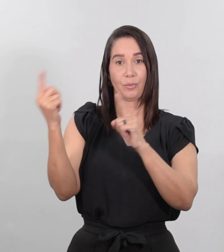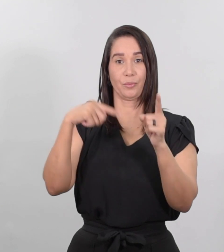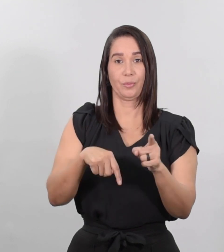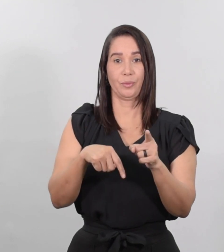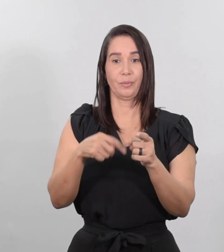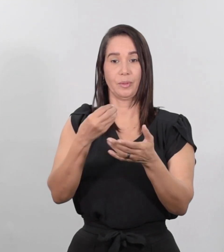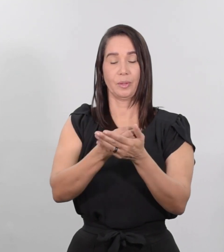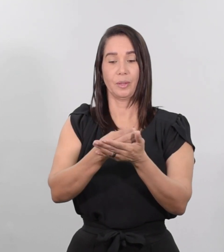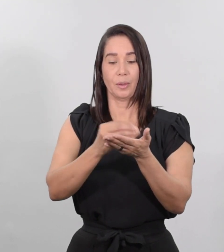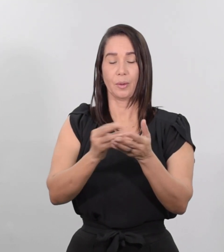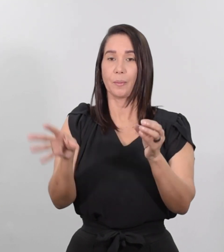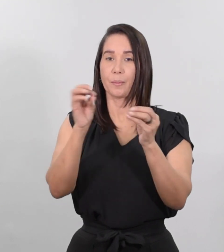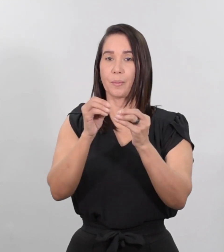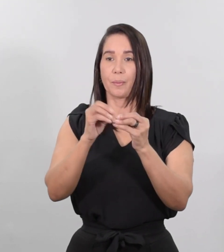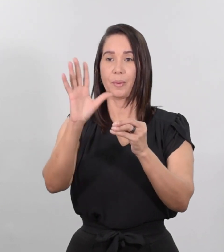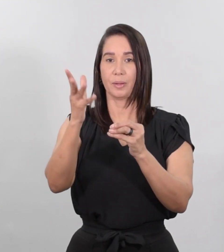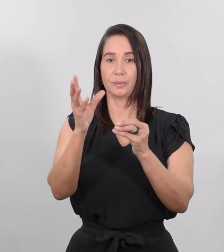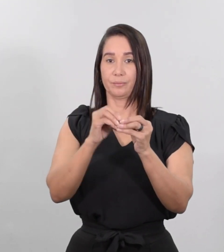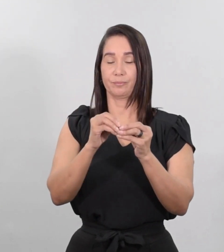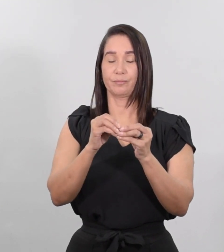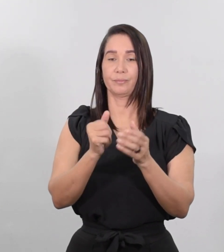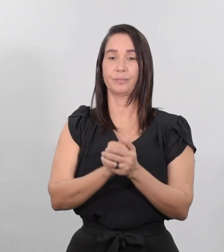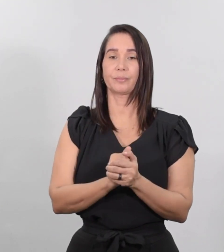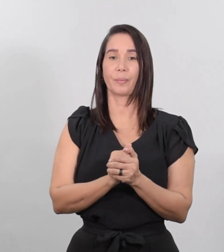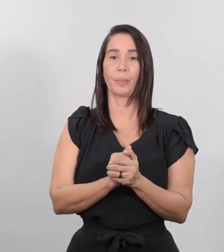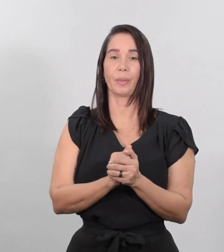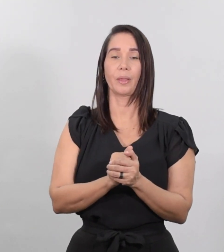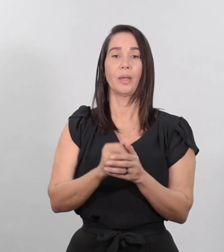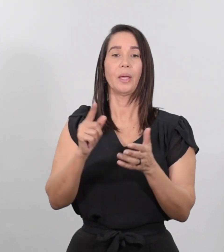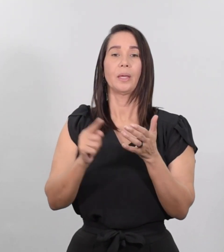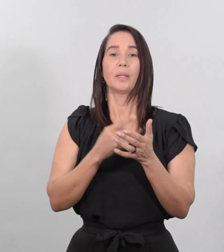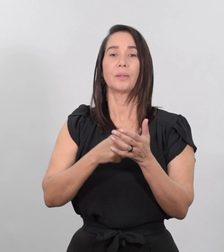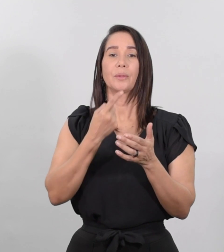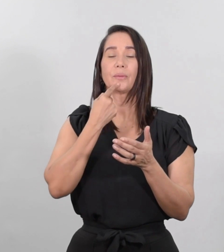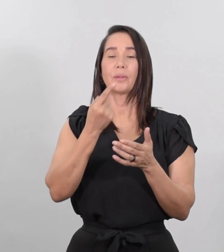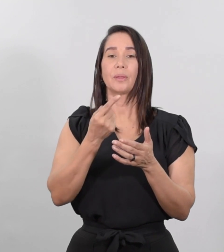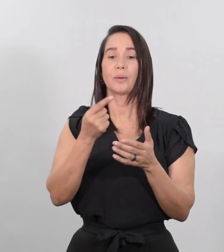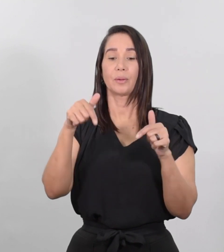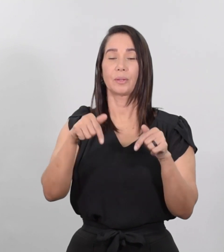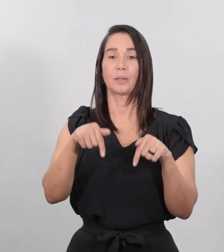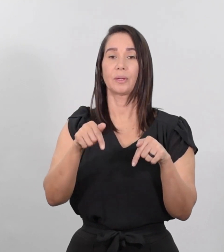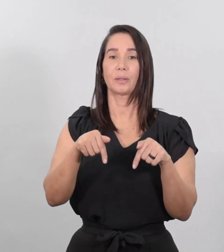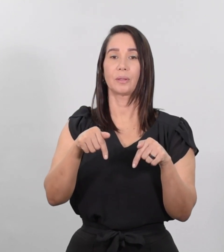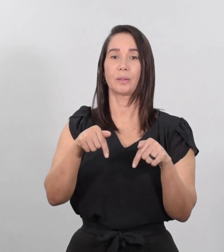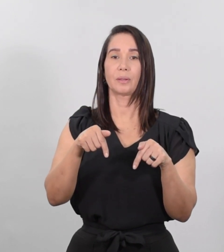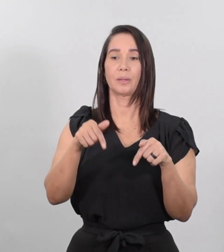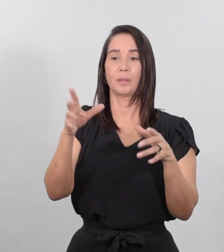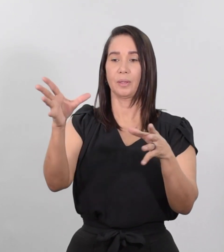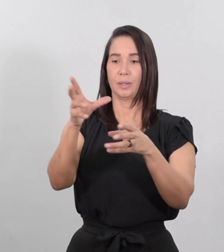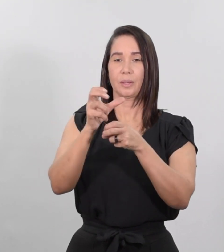lo habría cobrado con los intereses. Entonces dijo a los presentes, Quítenle a este la